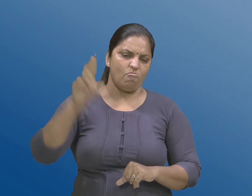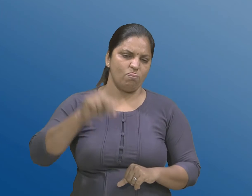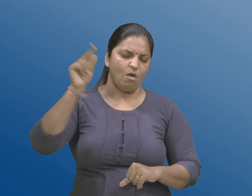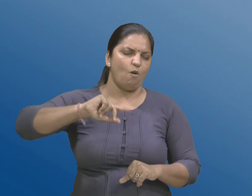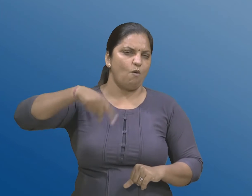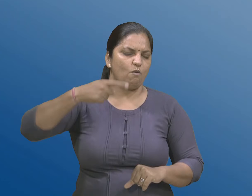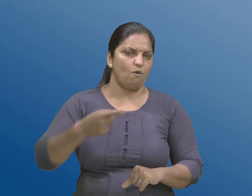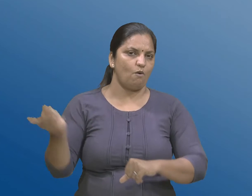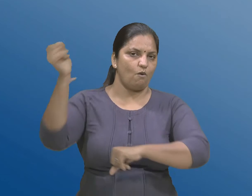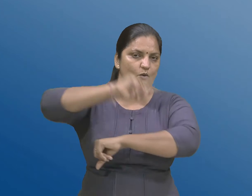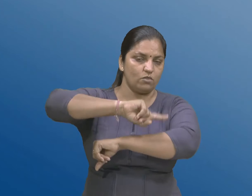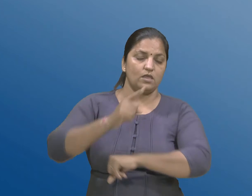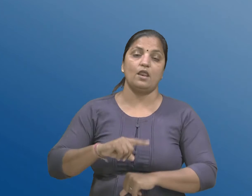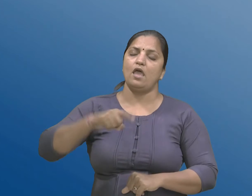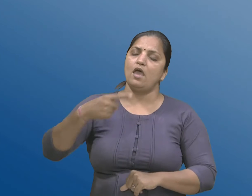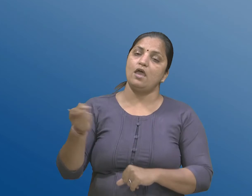रुपिया 1000 सुधी वधी शक्षे